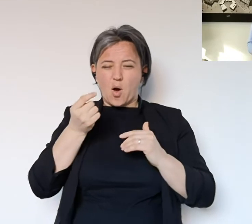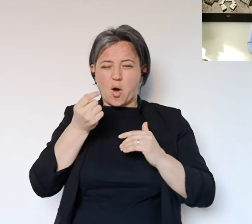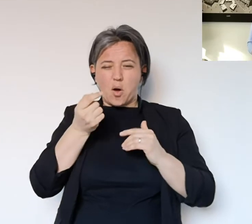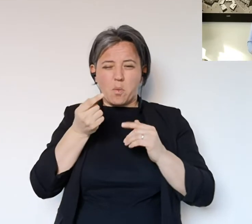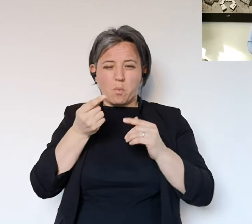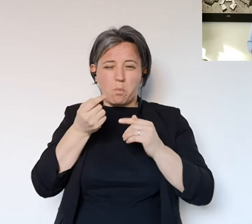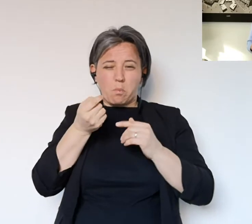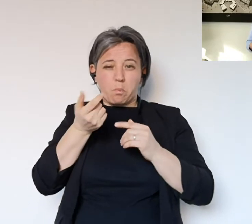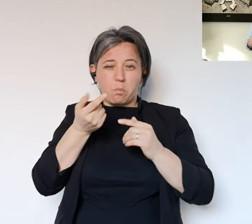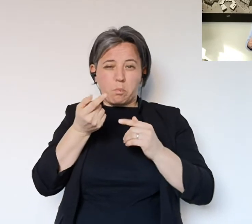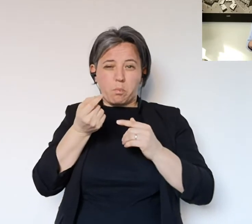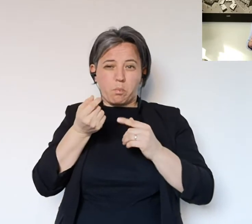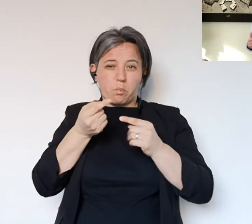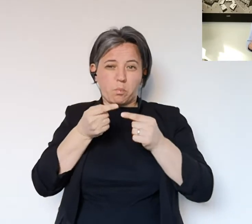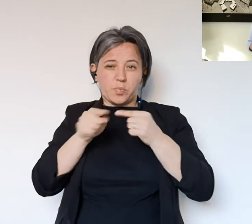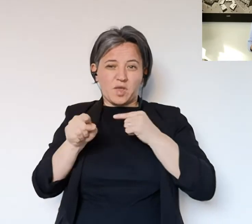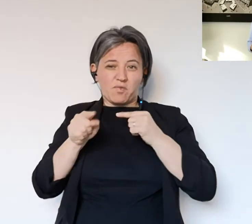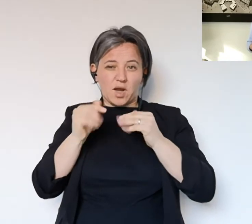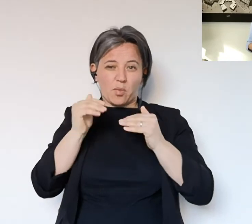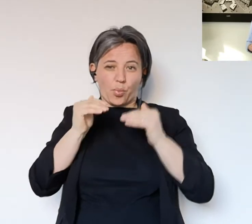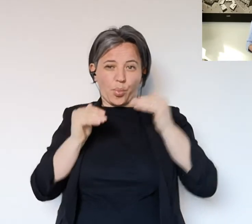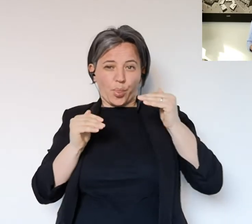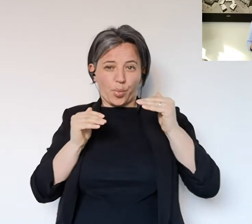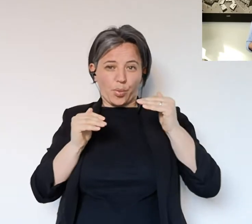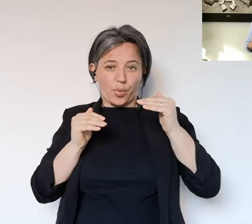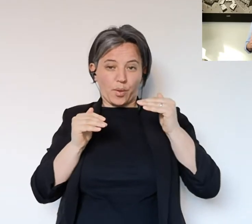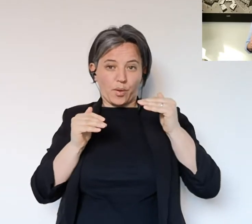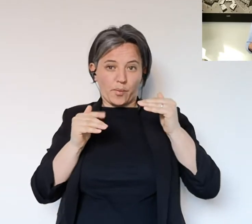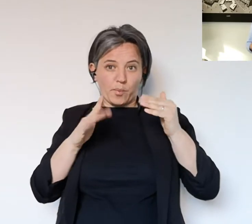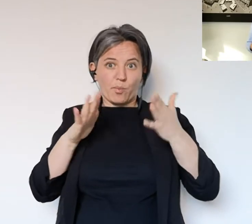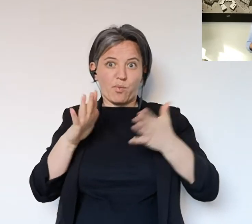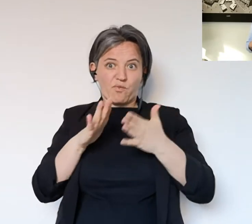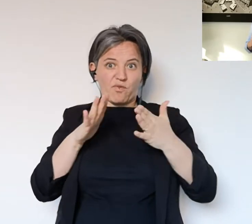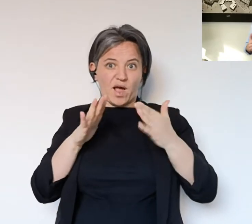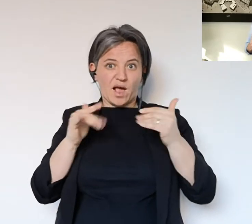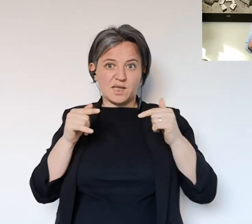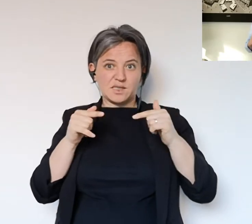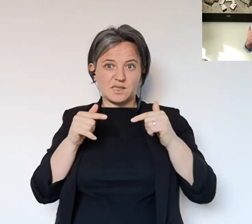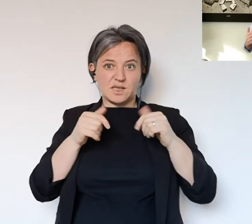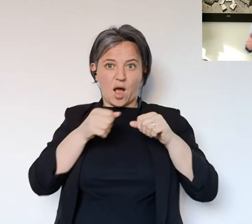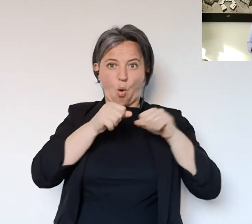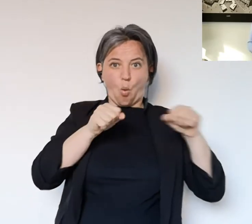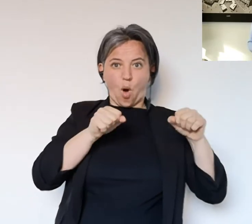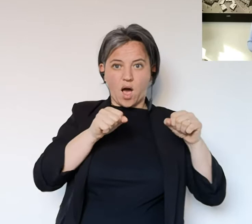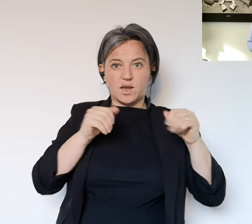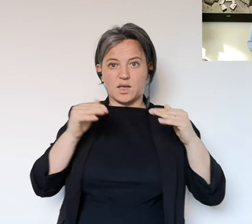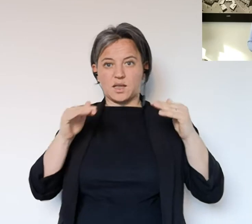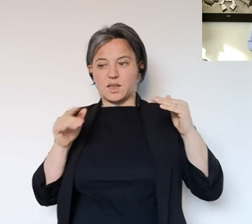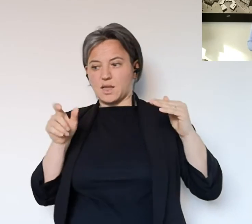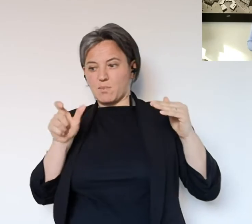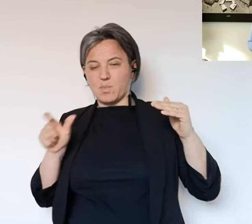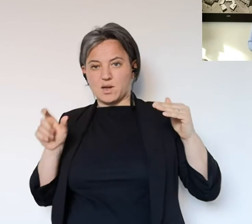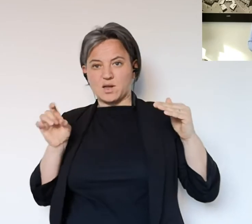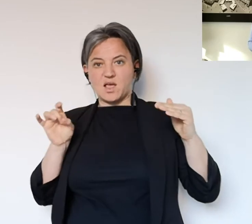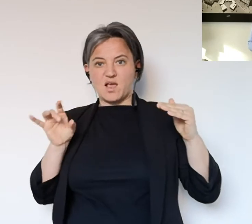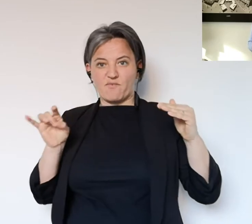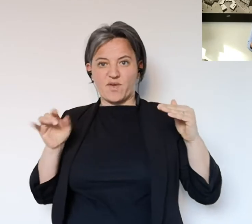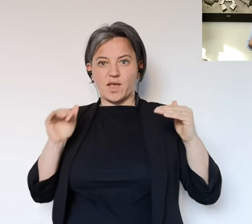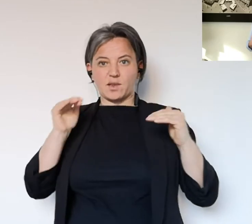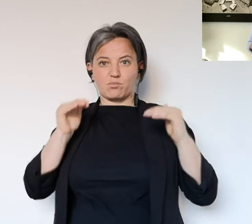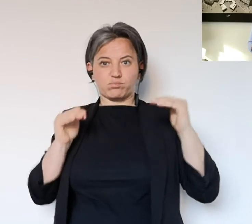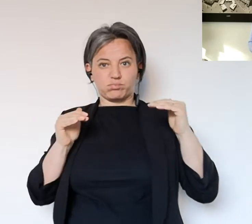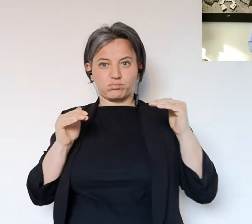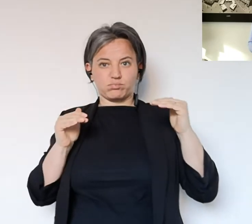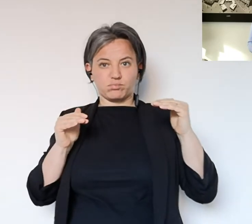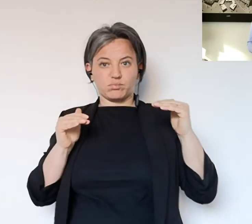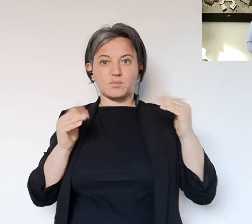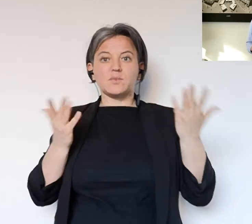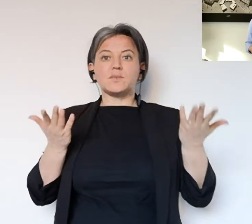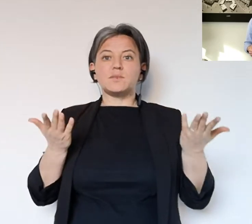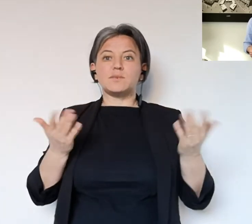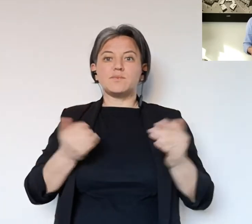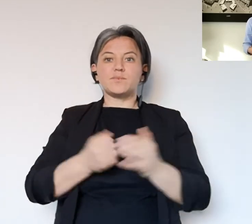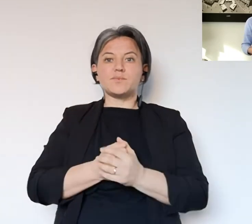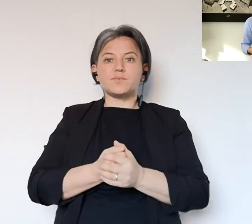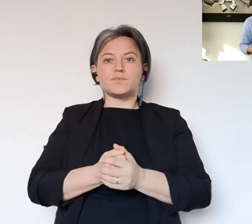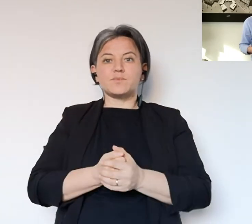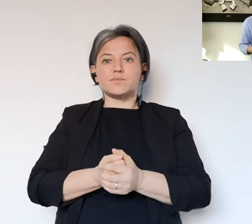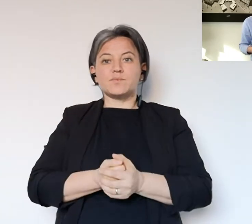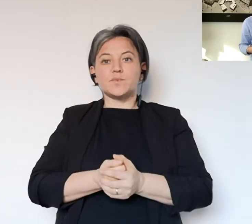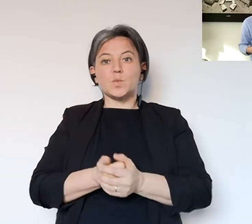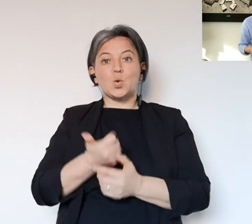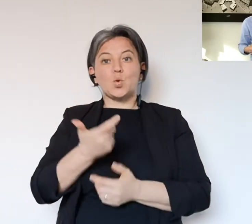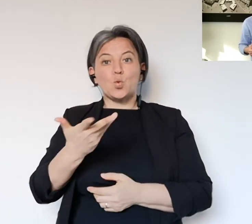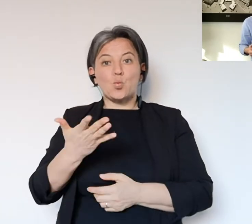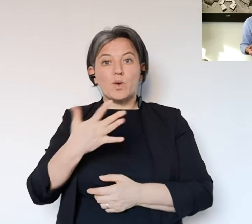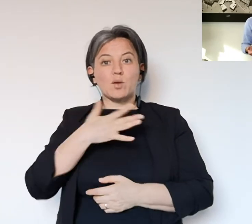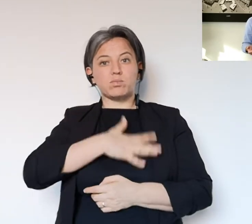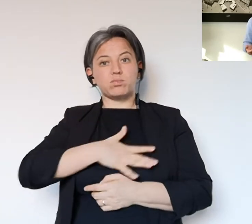settimana fa eravamo qua a celebrare quel famoso sorpasso nei numeri che definiva qualcosa di